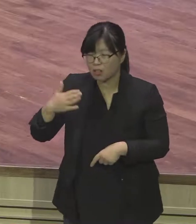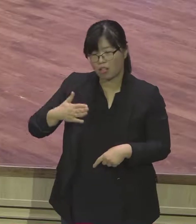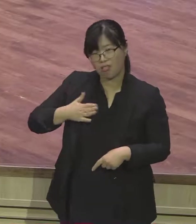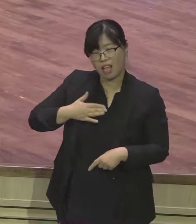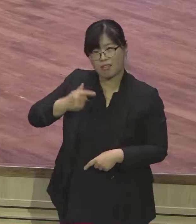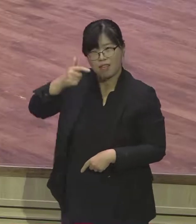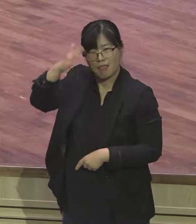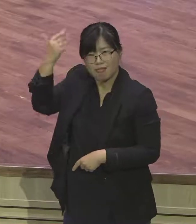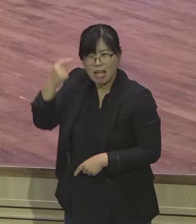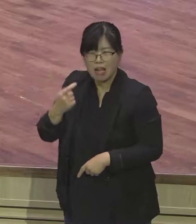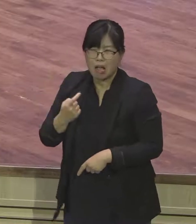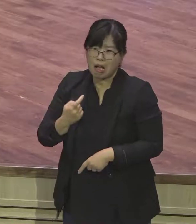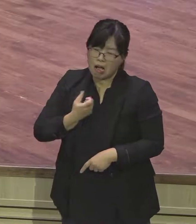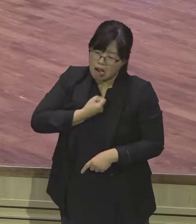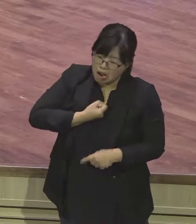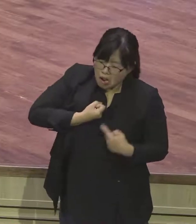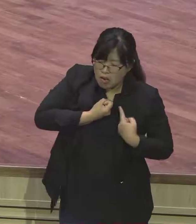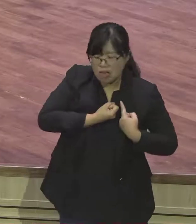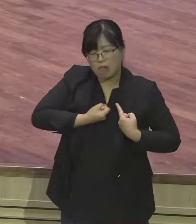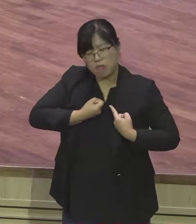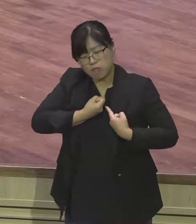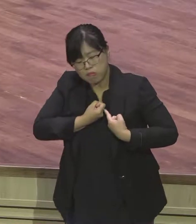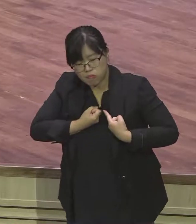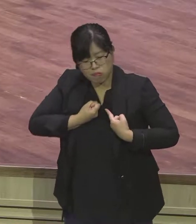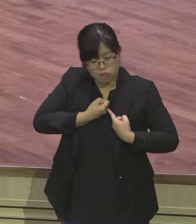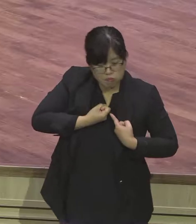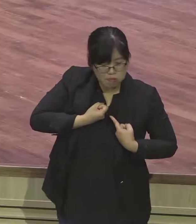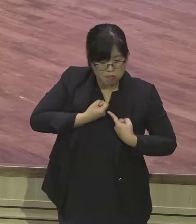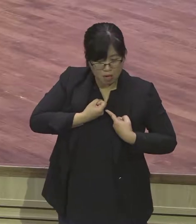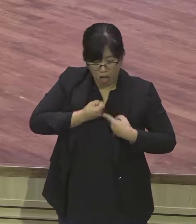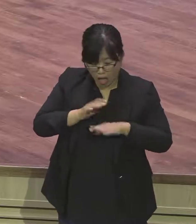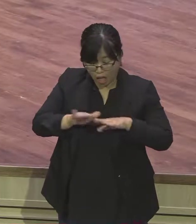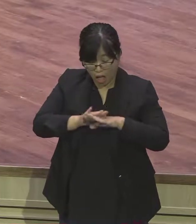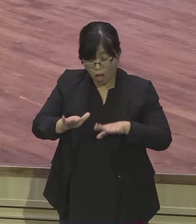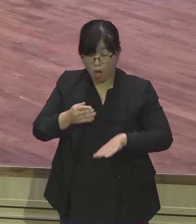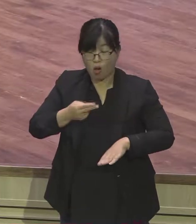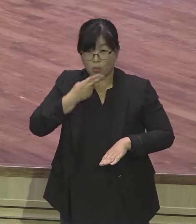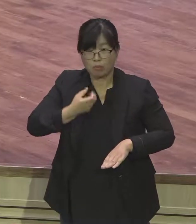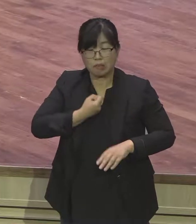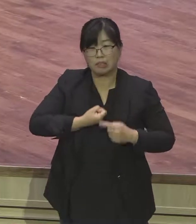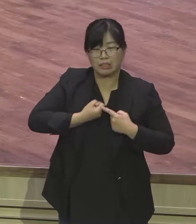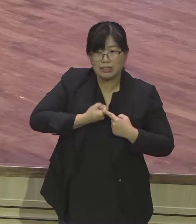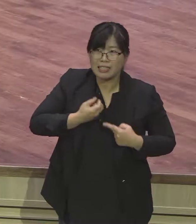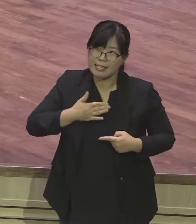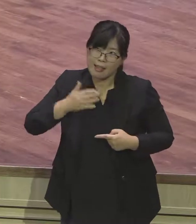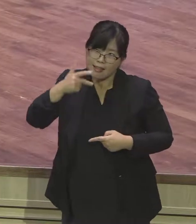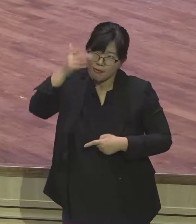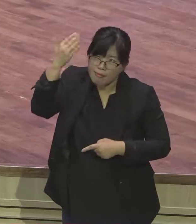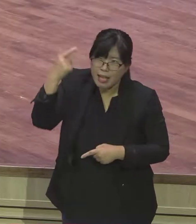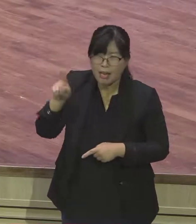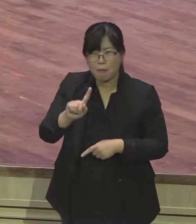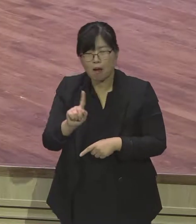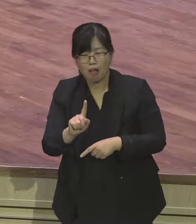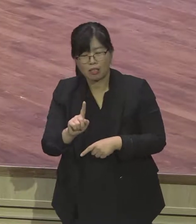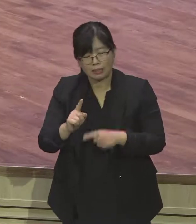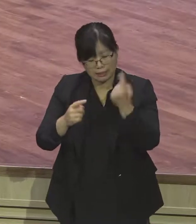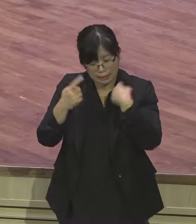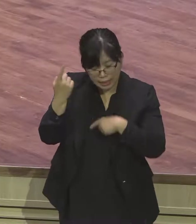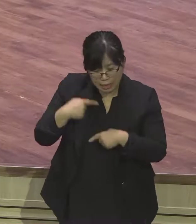꿈에도 나타나고 막 수시로 시간만 나면 그냥 막 자기 생각에 차고 와서 밤을 채울 때 이거 뭐요?